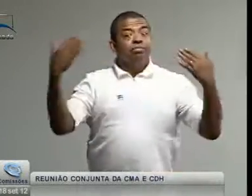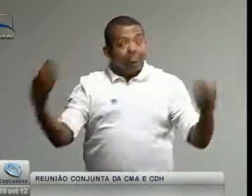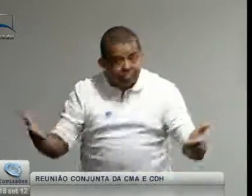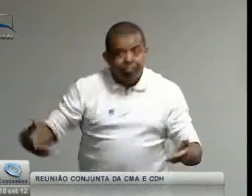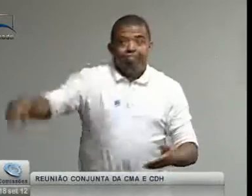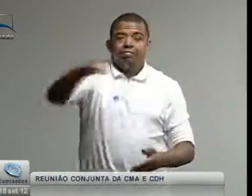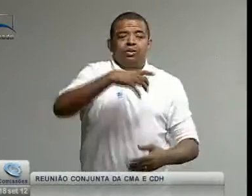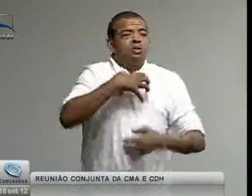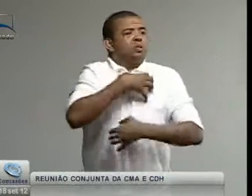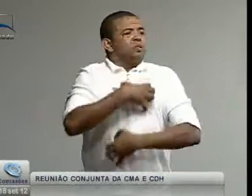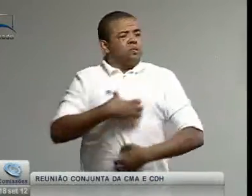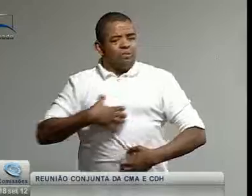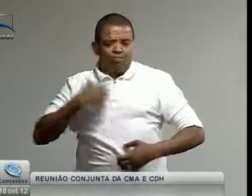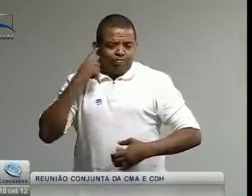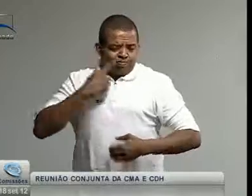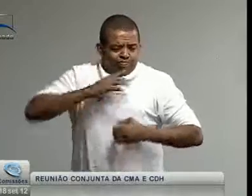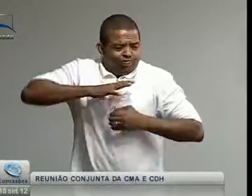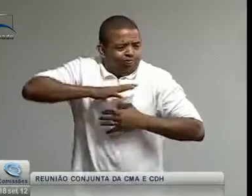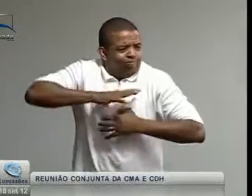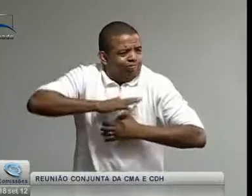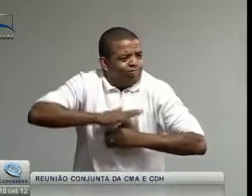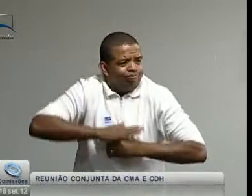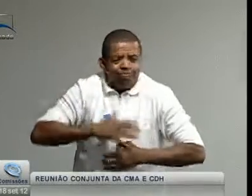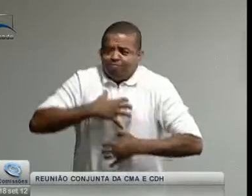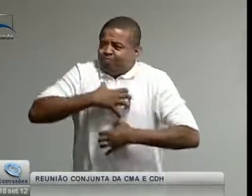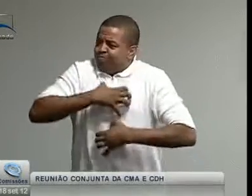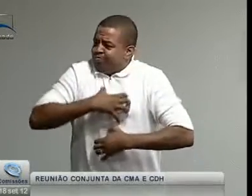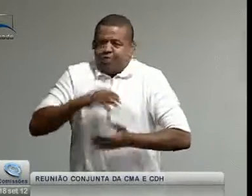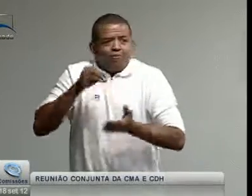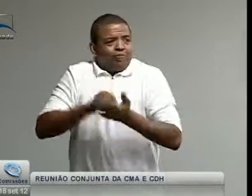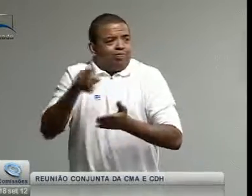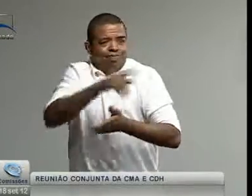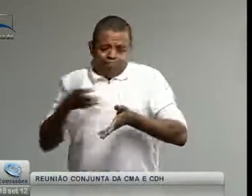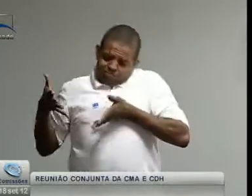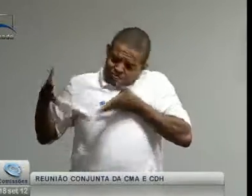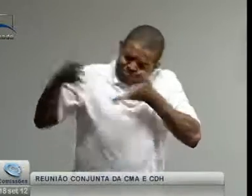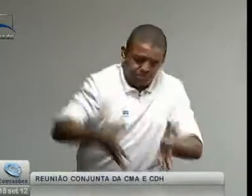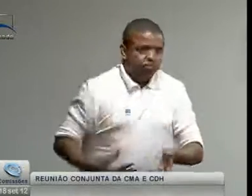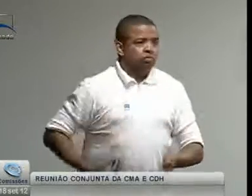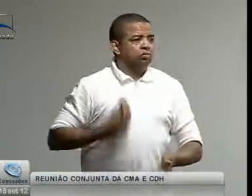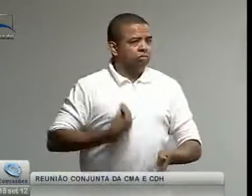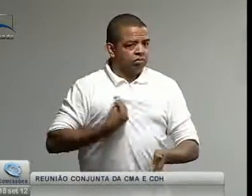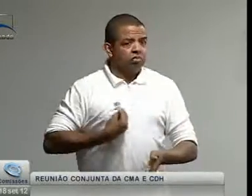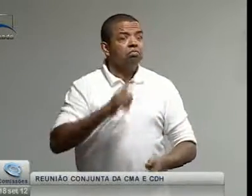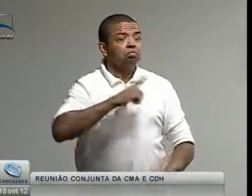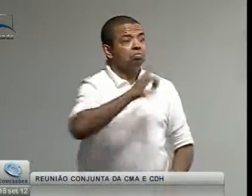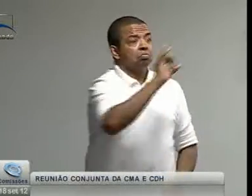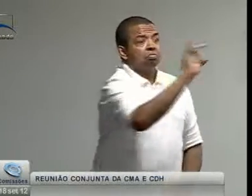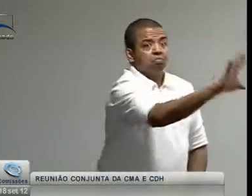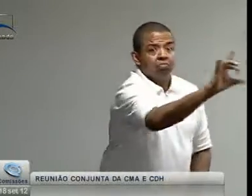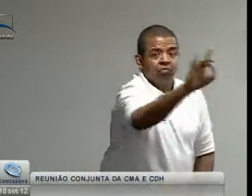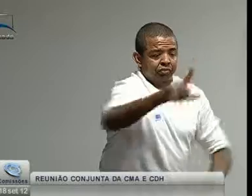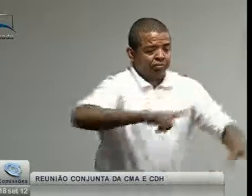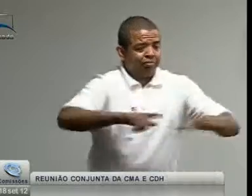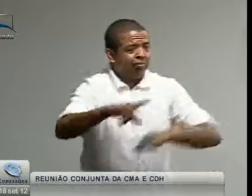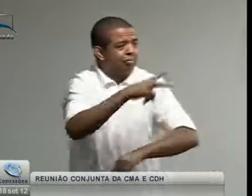legenda oculta. Nós sentimos, sim, abaixo, sentimos, a nossa sensação é que nós não estamos sendo levados em